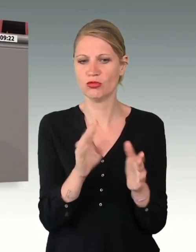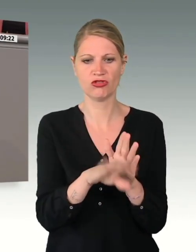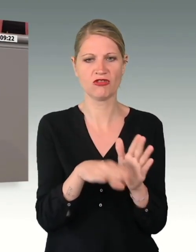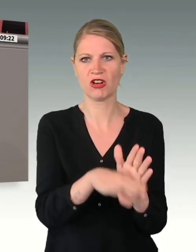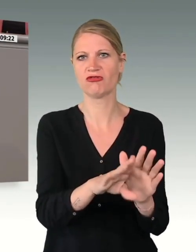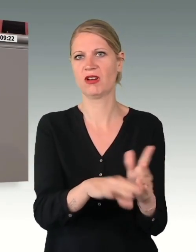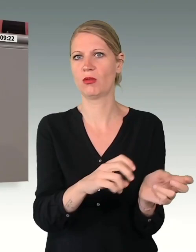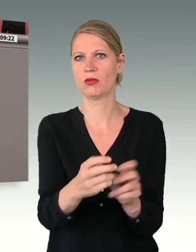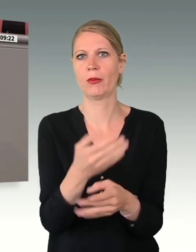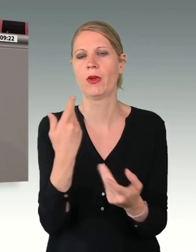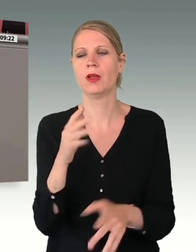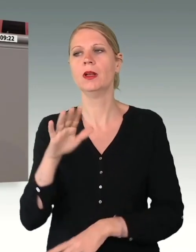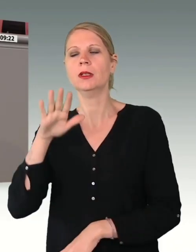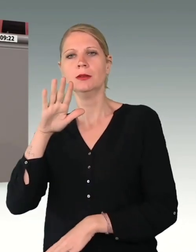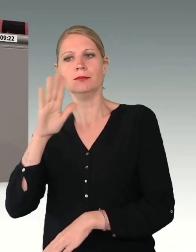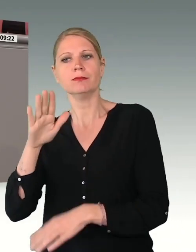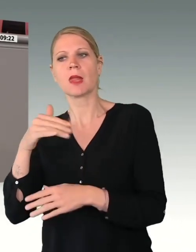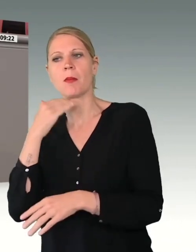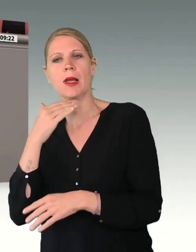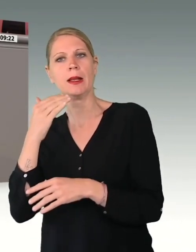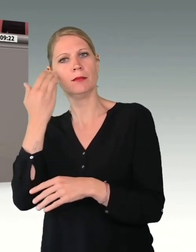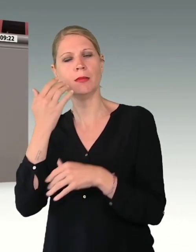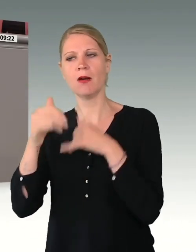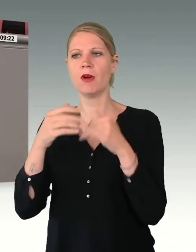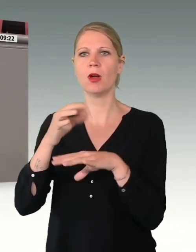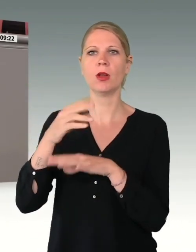Hierfür danke ich Ihnen sowie Ihrem gesamten Team.